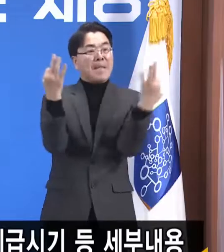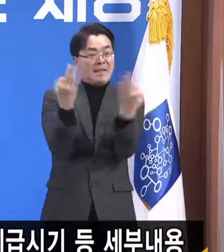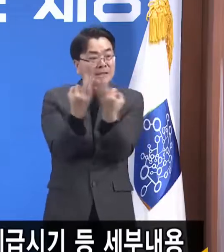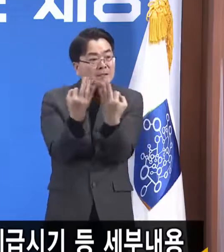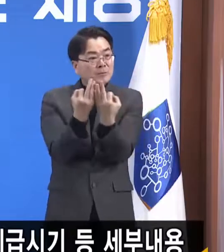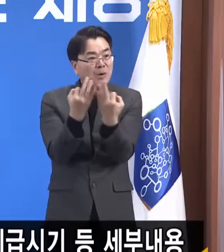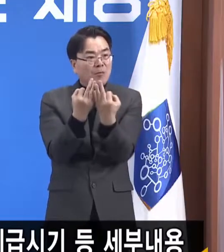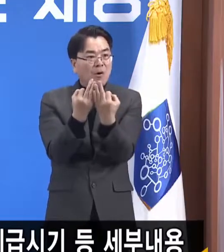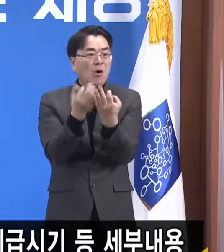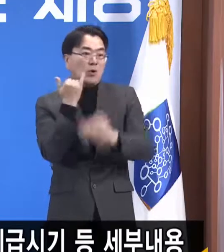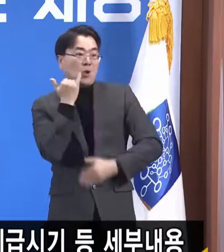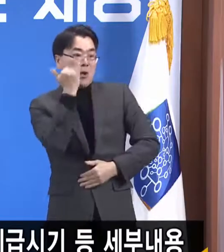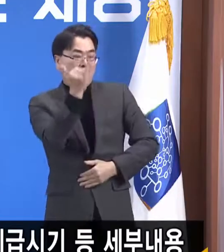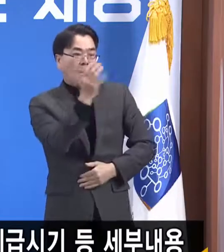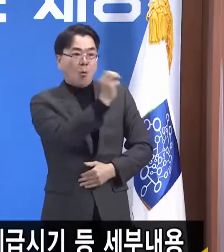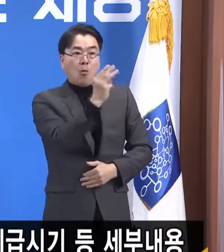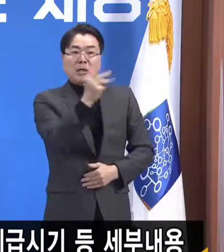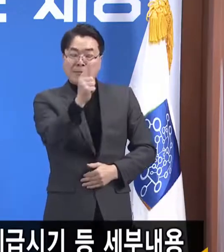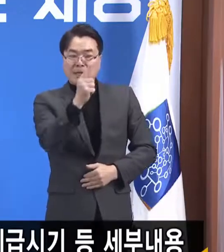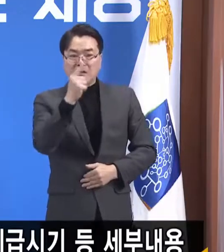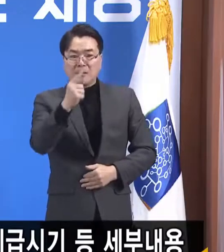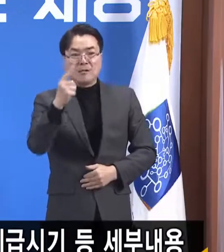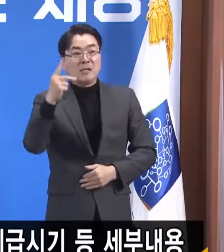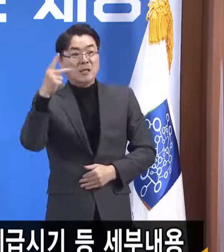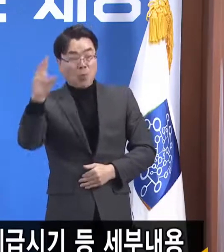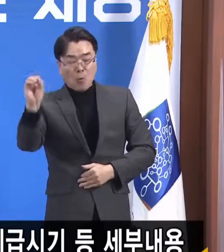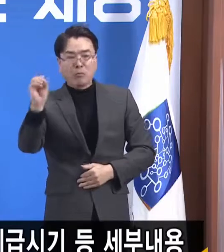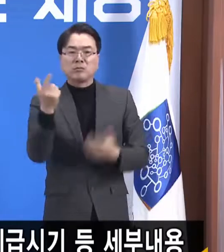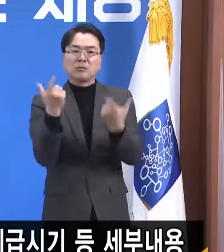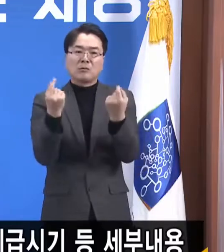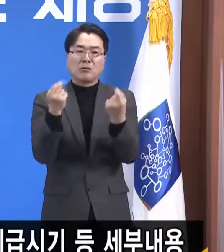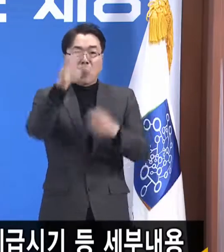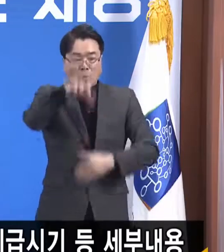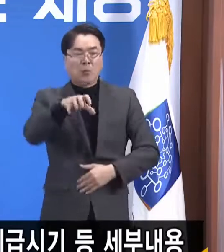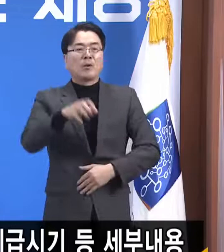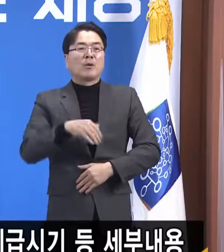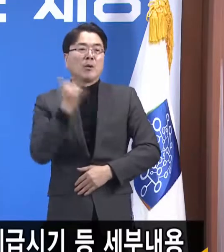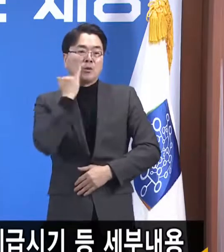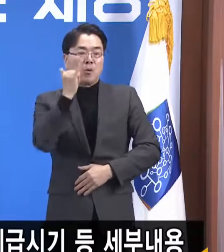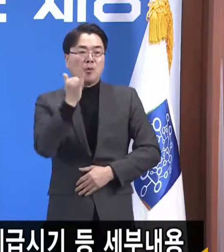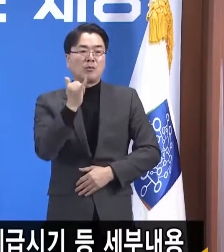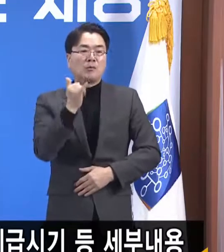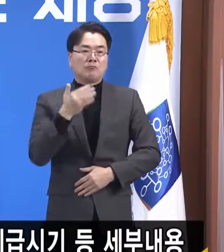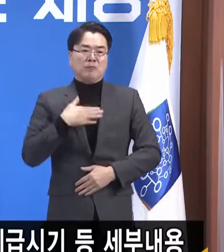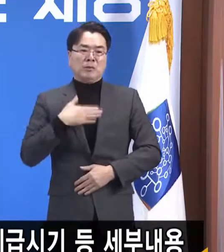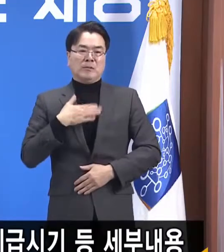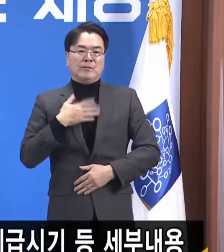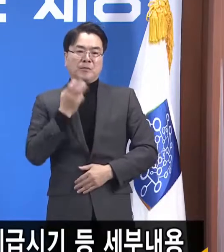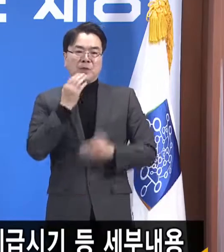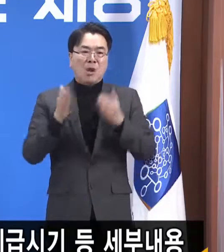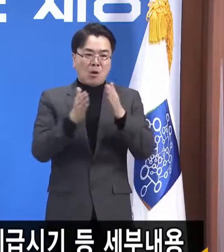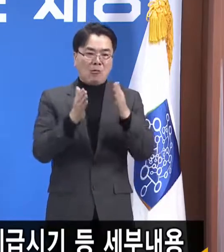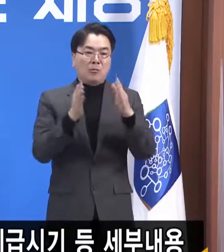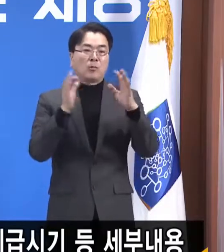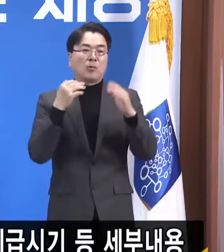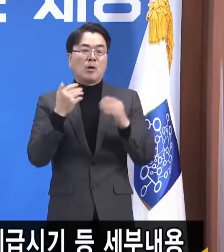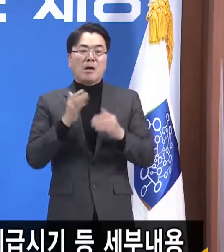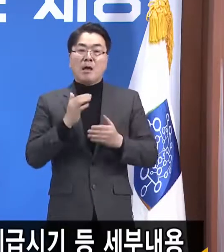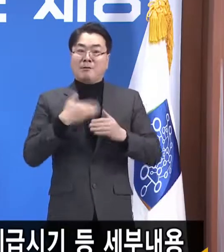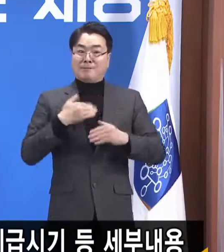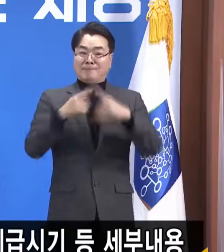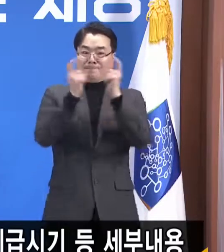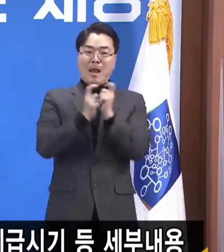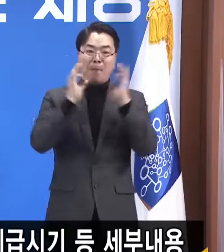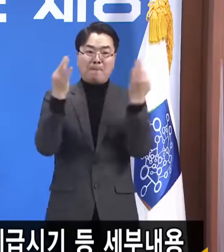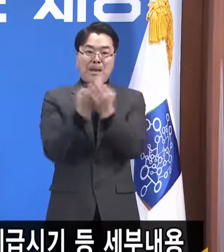경기도 콜센터 031120 또는 저 도지사 개인 SNS로 신고해주셔도 저희가